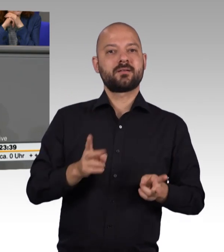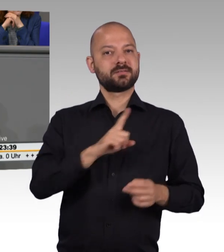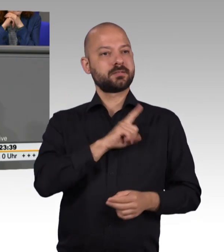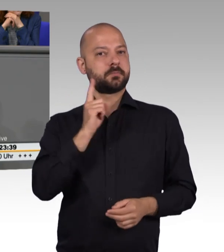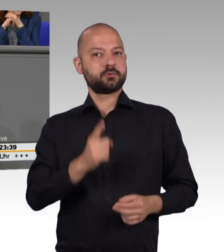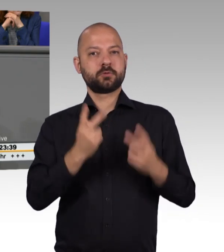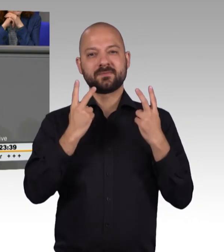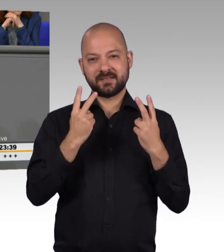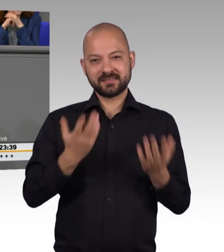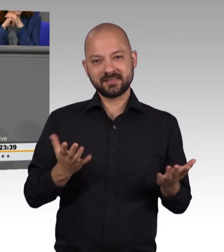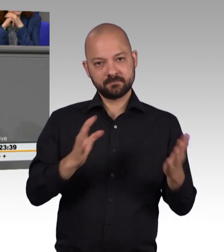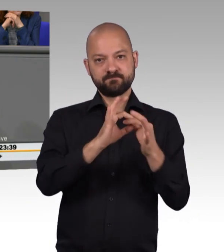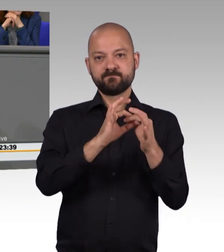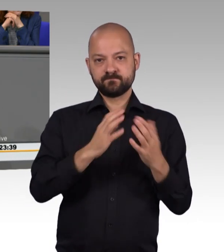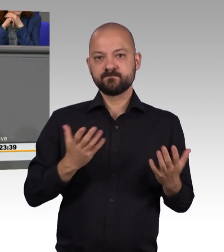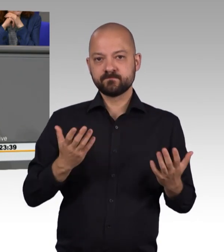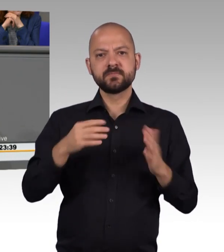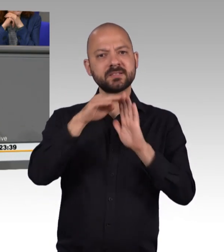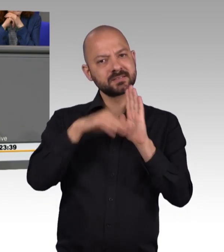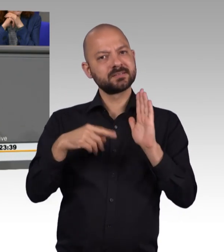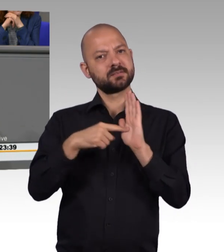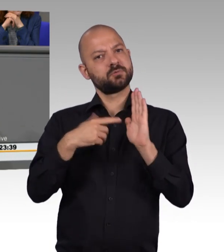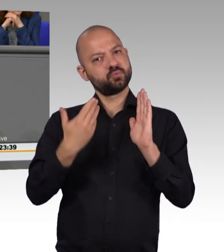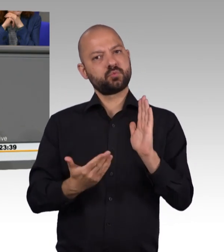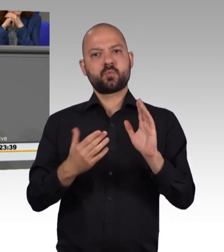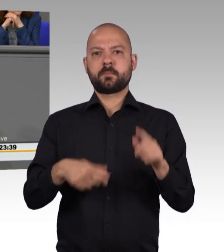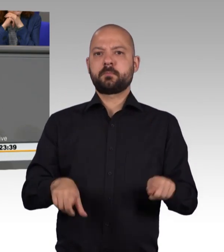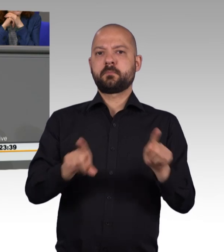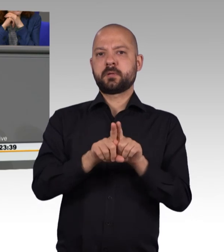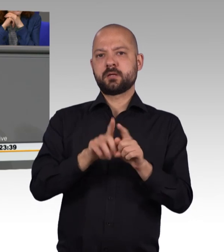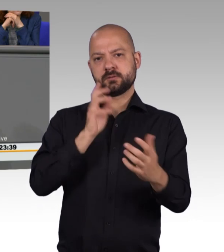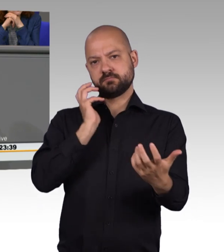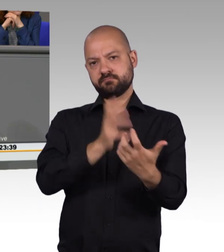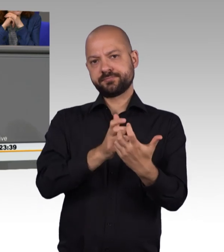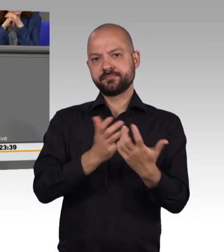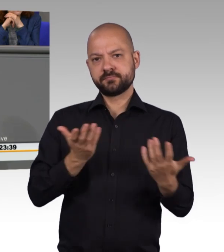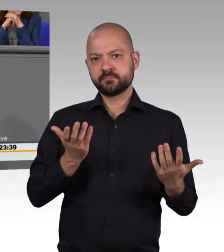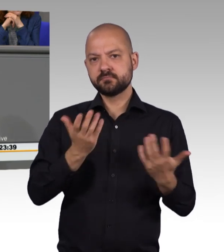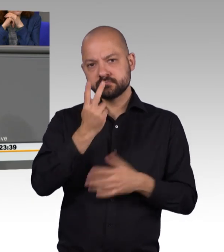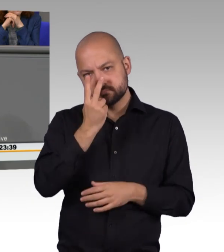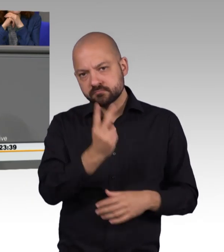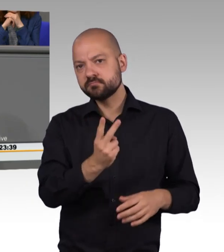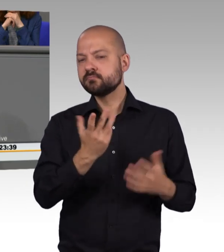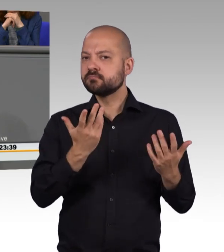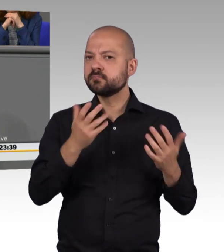konsequent, dass das Gesetz heute in dieser Fassung erfolgt, wie wir es hier vorlegen, da dies nämlich den